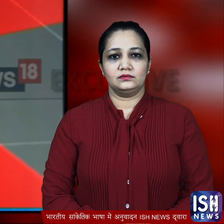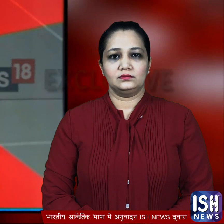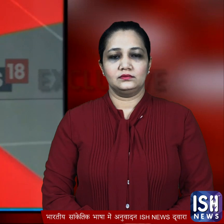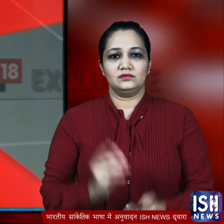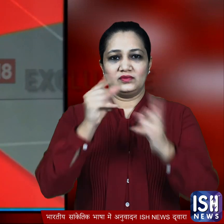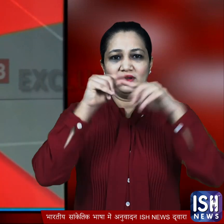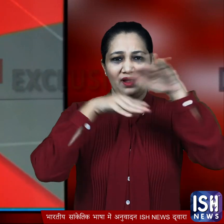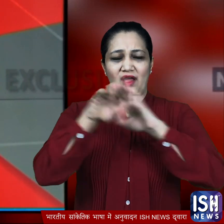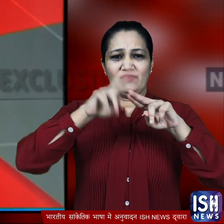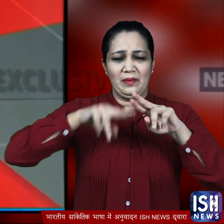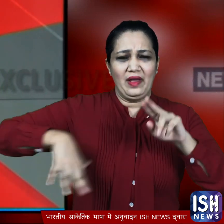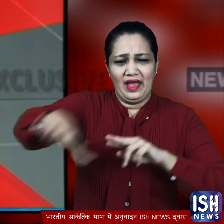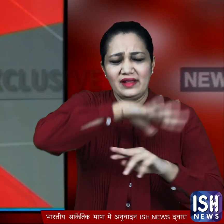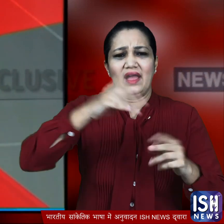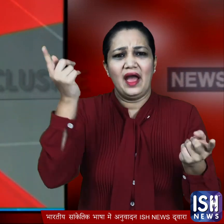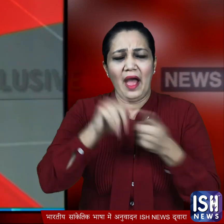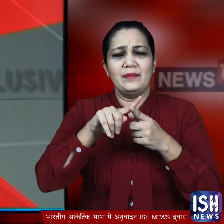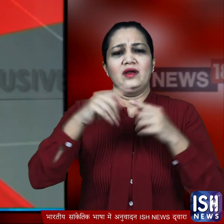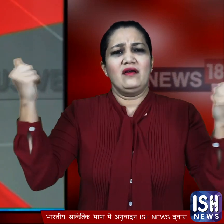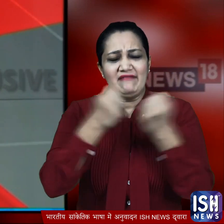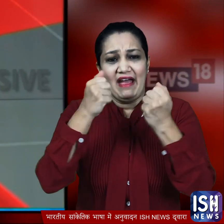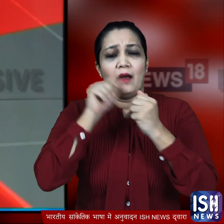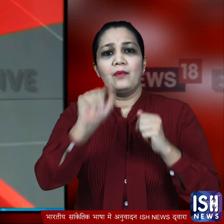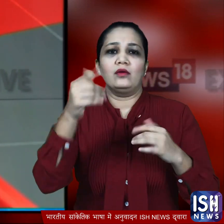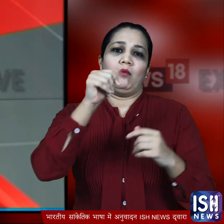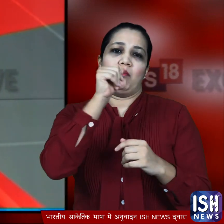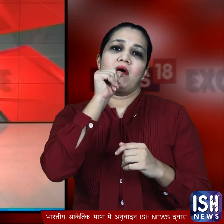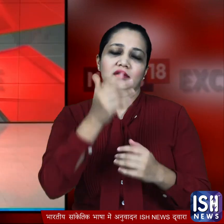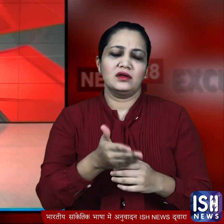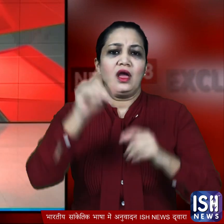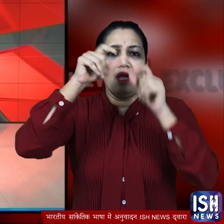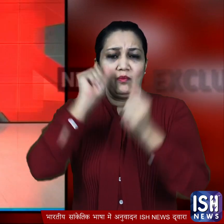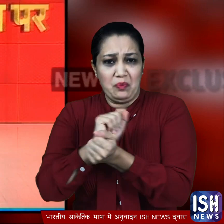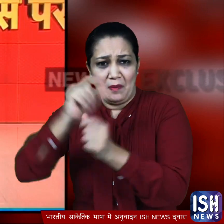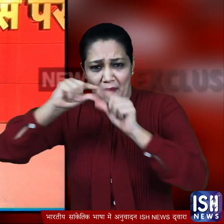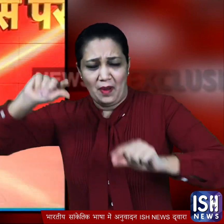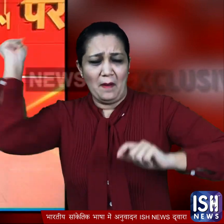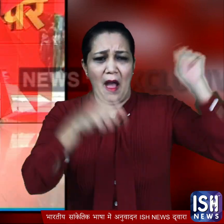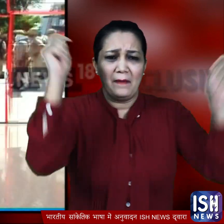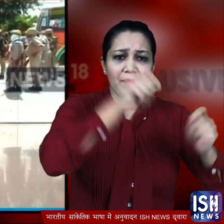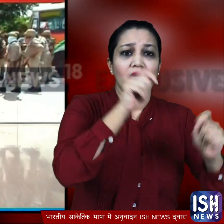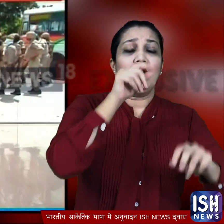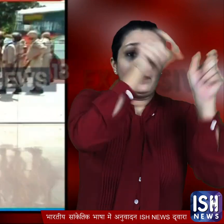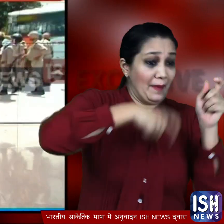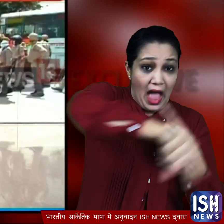यूपी के फिरोजाबाद में पानी के लिए संग्राम हो गया पुलिस को लोगों पर लाठियां चलानी पड़ी और भीड ने पुलिस वालों पर पत्थर फेंकने शुरू कर दिए